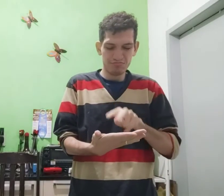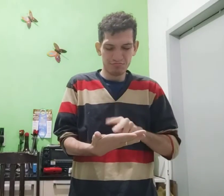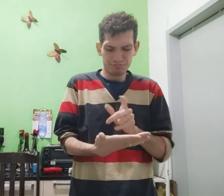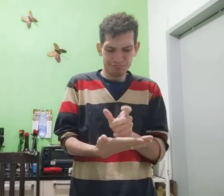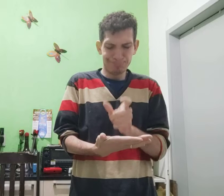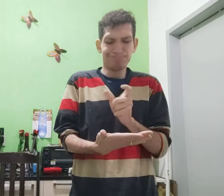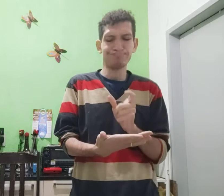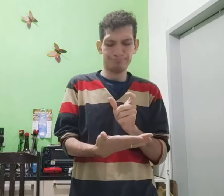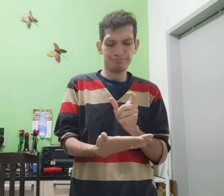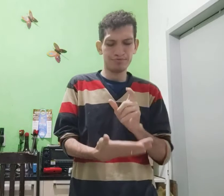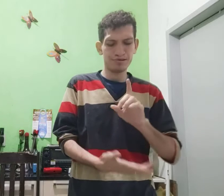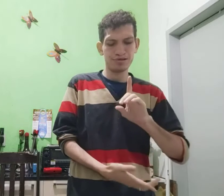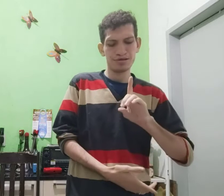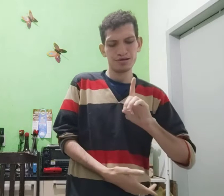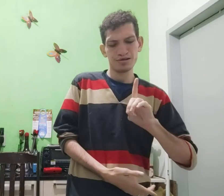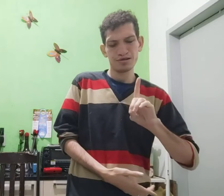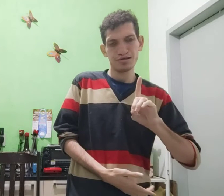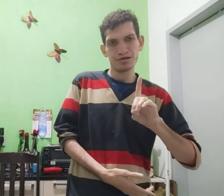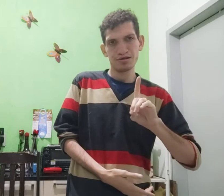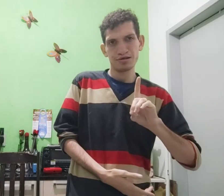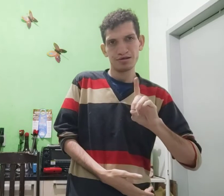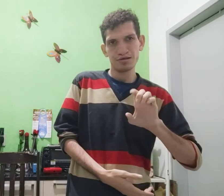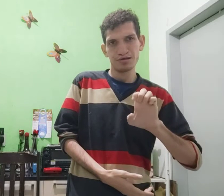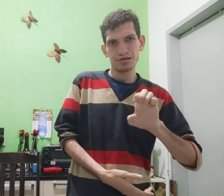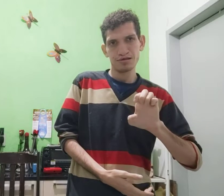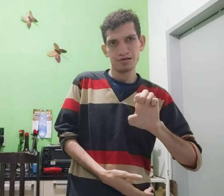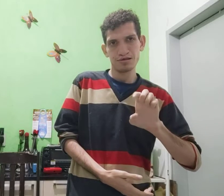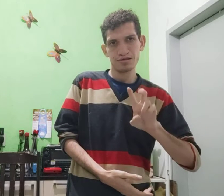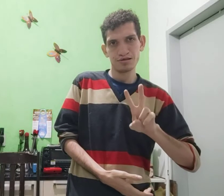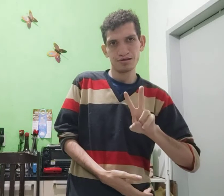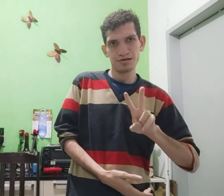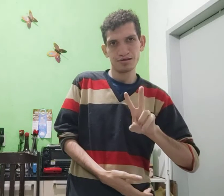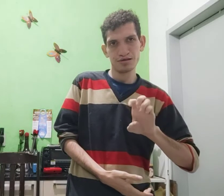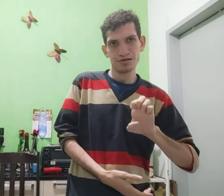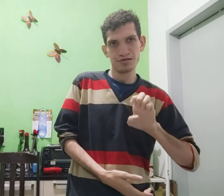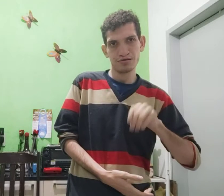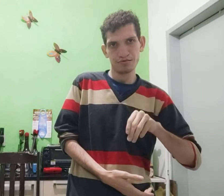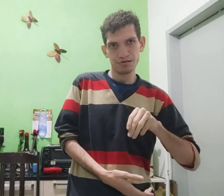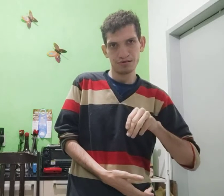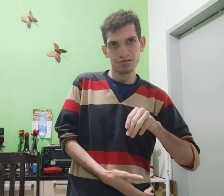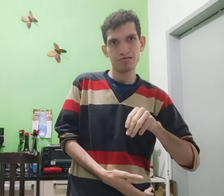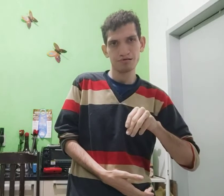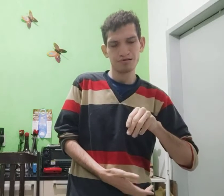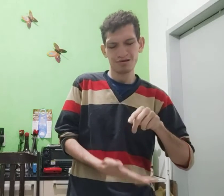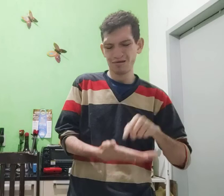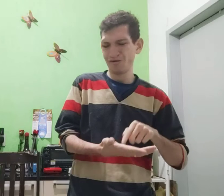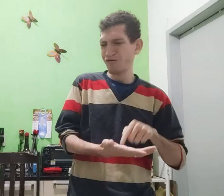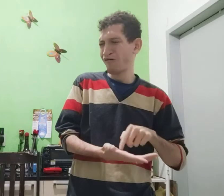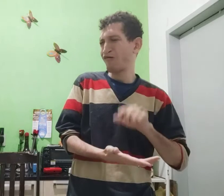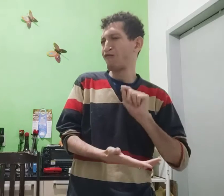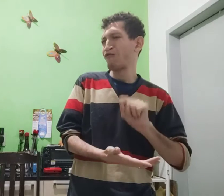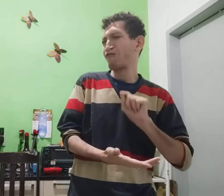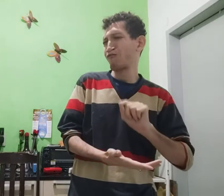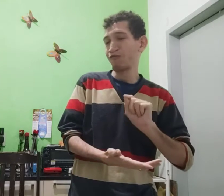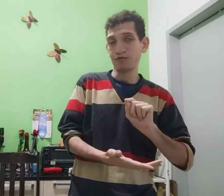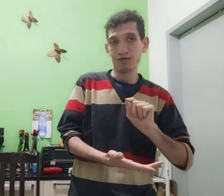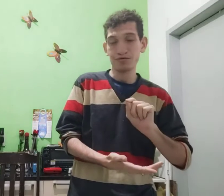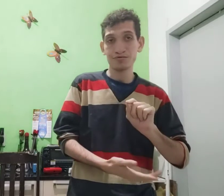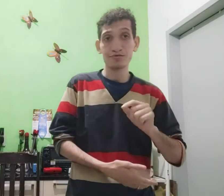olhando esse livro, leitura, essa palavra, beben Hum, e saber que o que